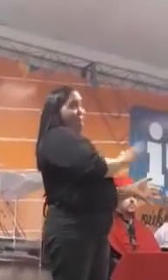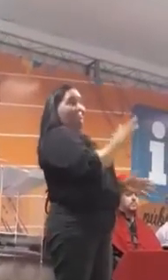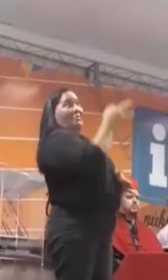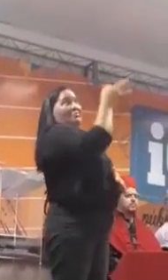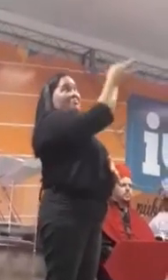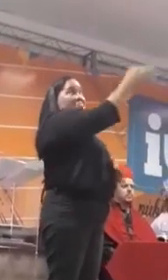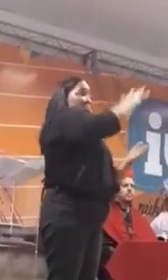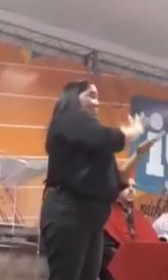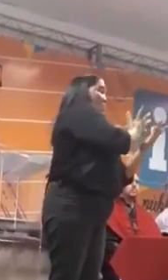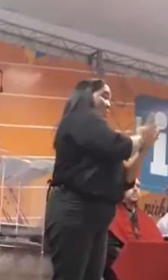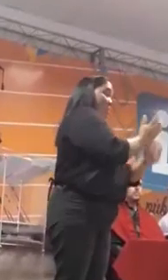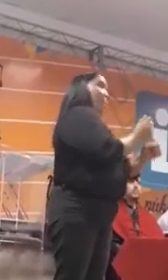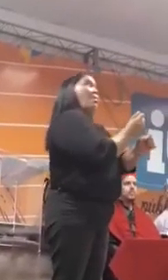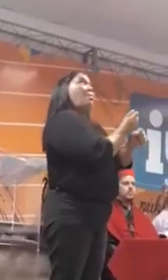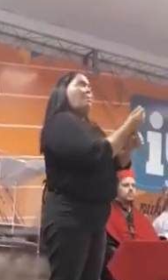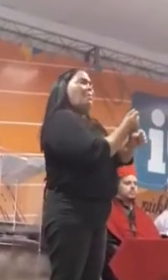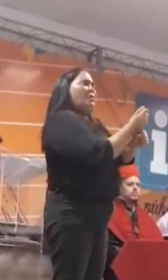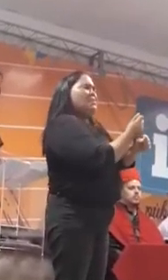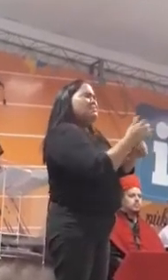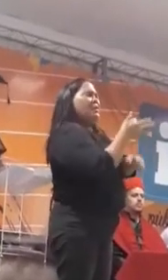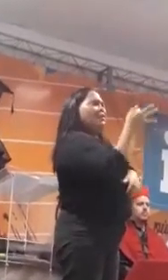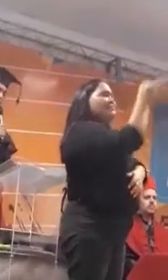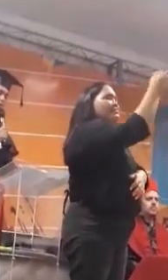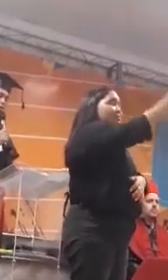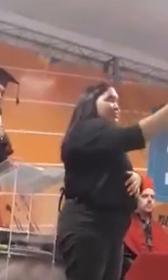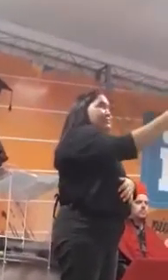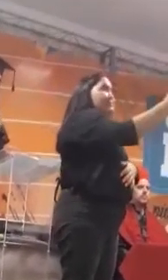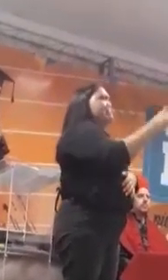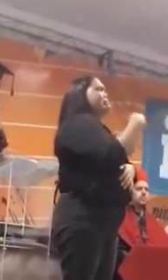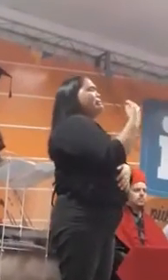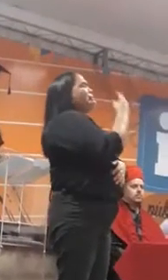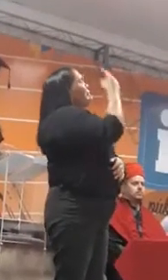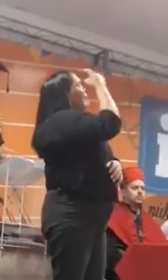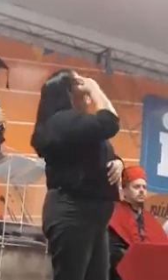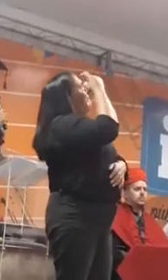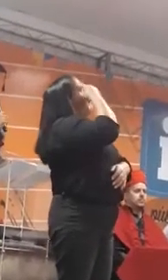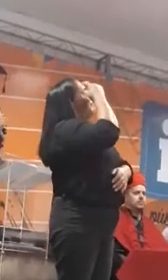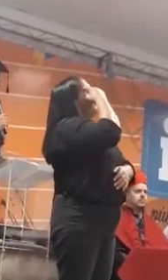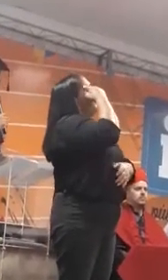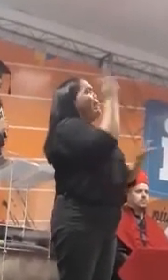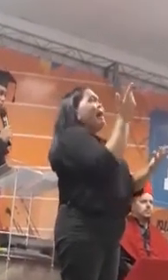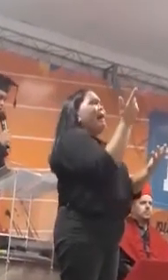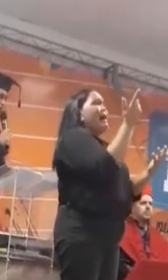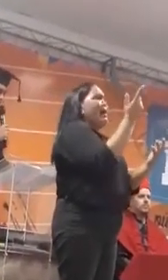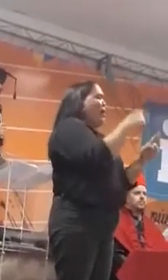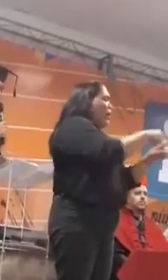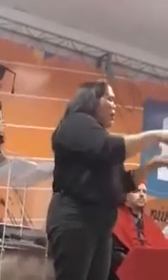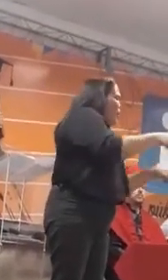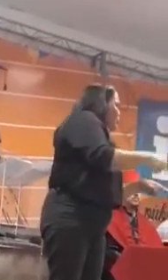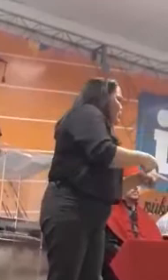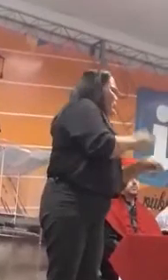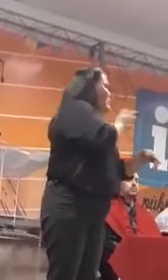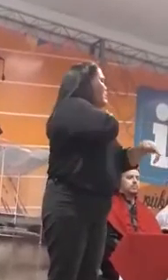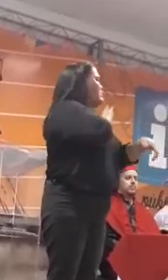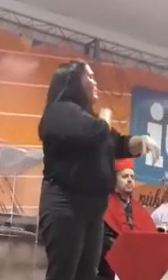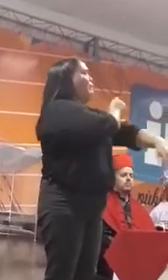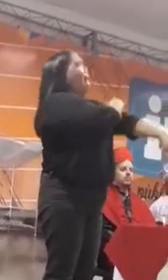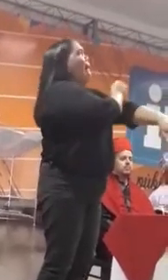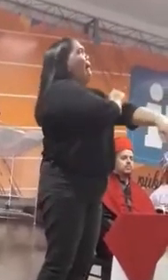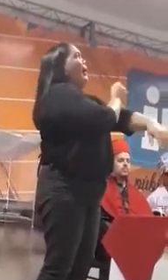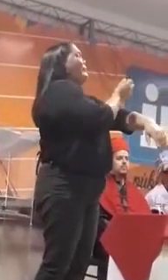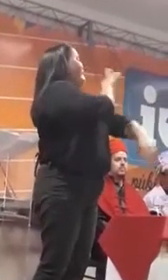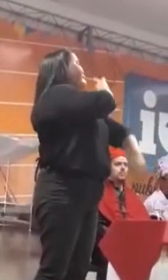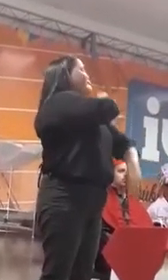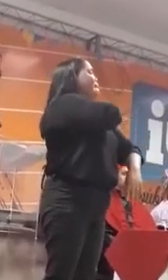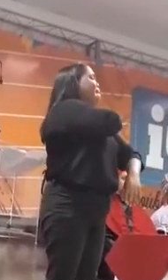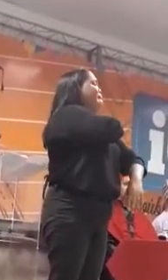iremos olhar para trás e iremos pensar Onde está minha turma de cima do médio? E será nesse momento que os corações irão